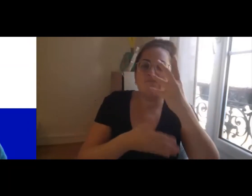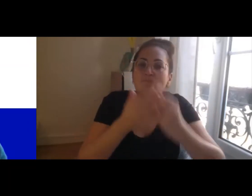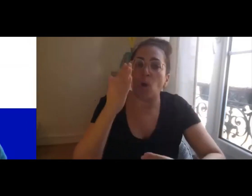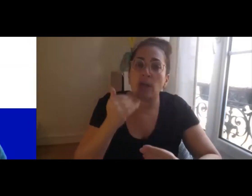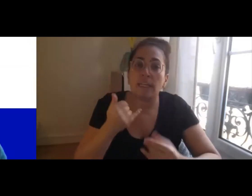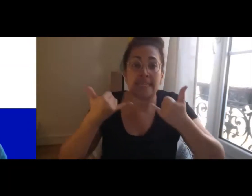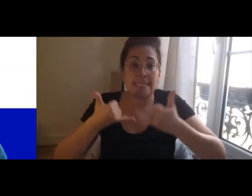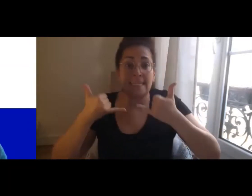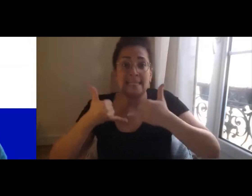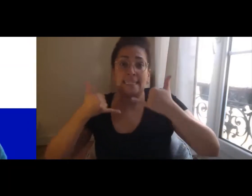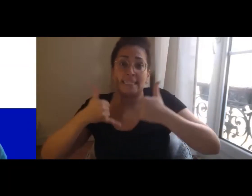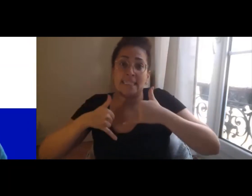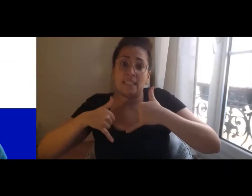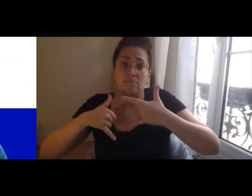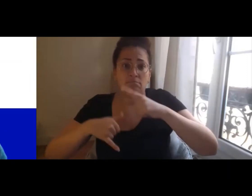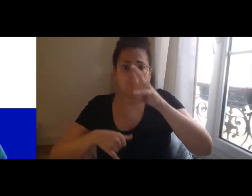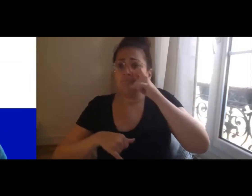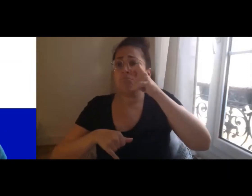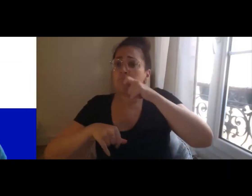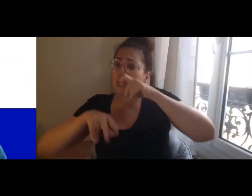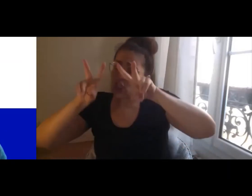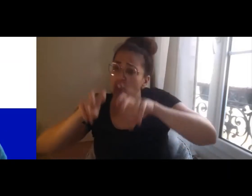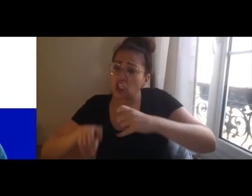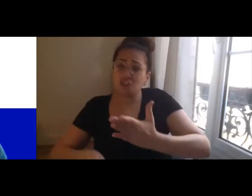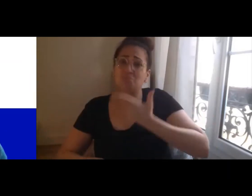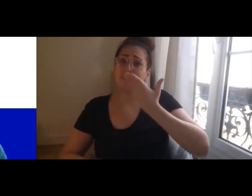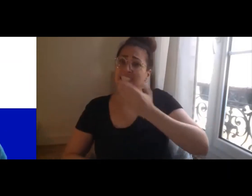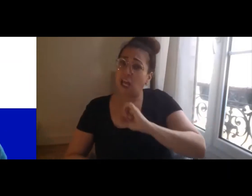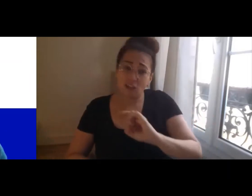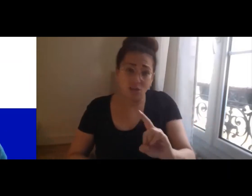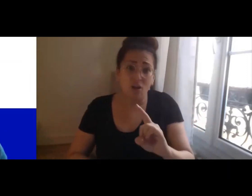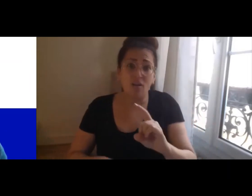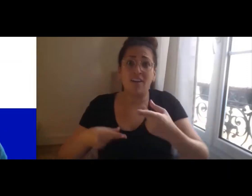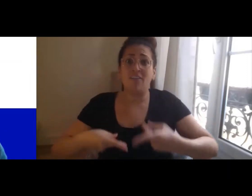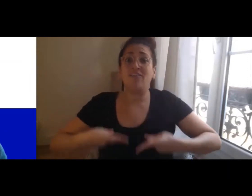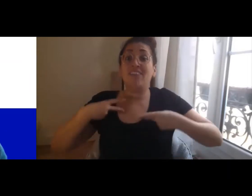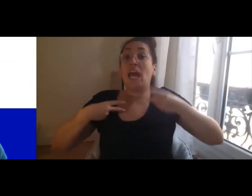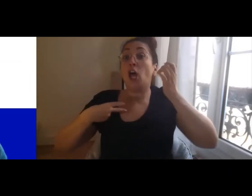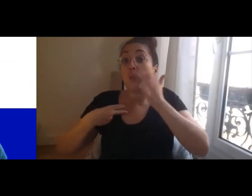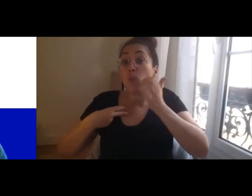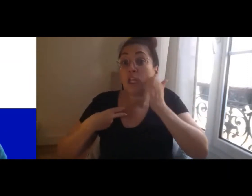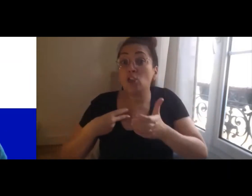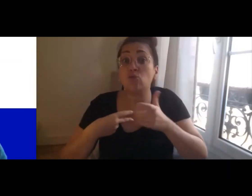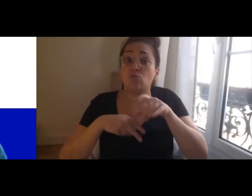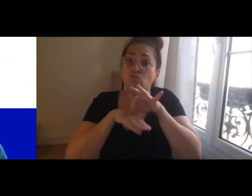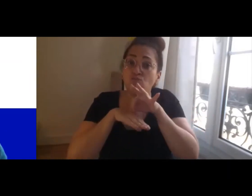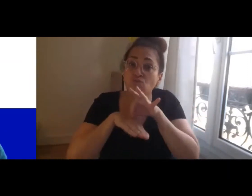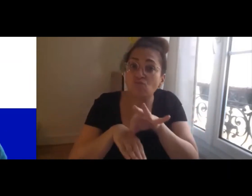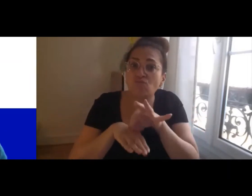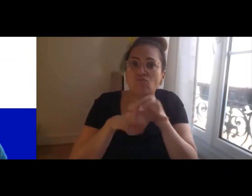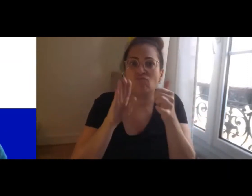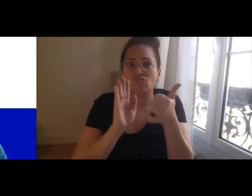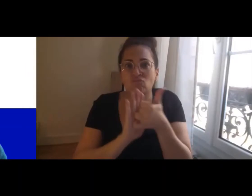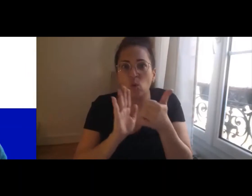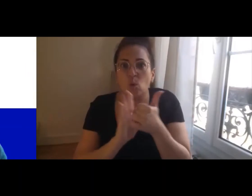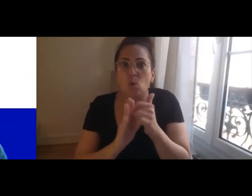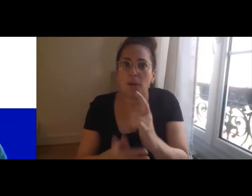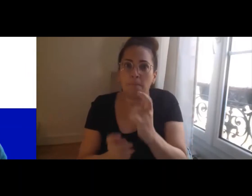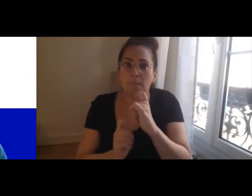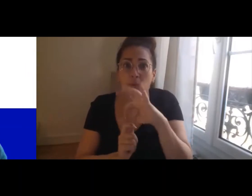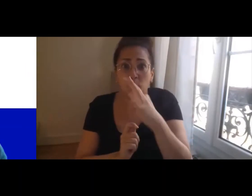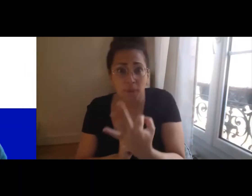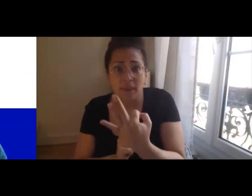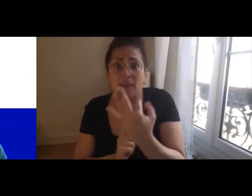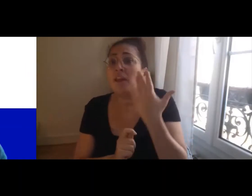'Agefiph nous sommes des acteurs qui accompagnons au quotidien finalement à la fois les parcours des